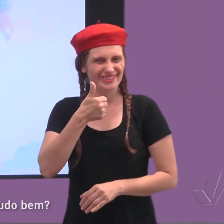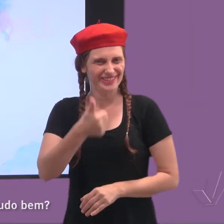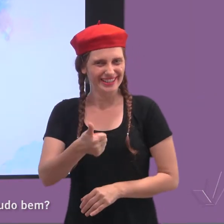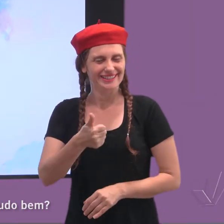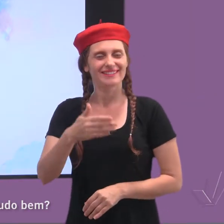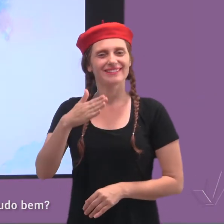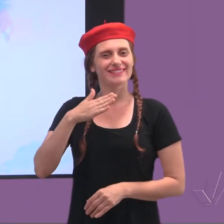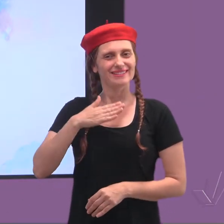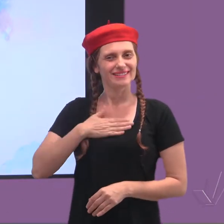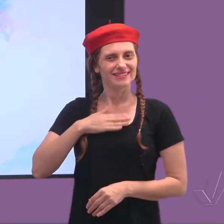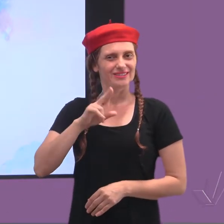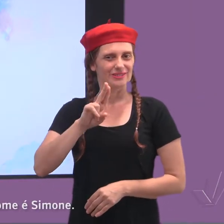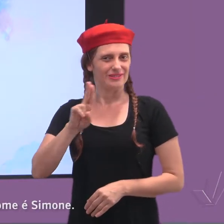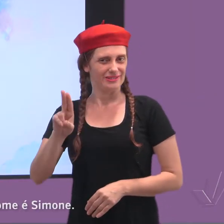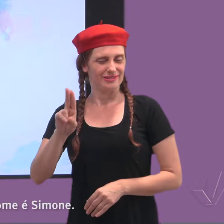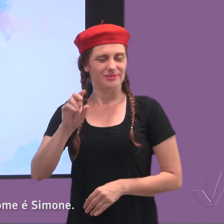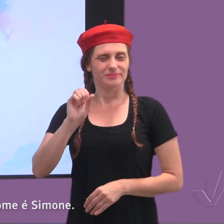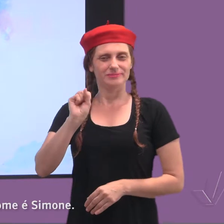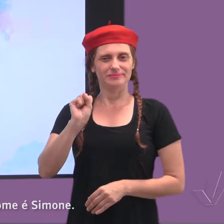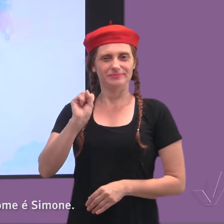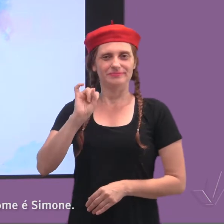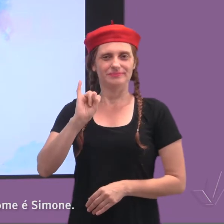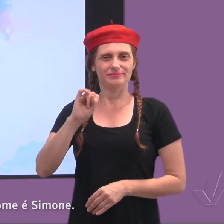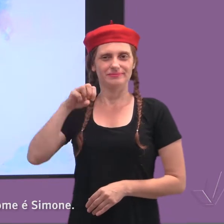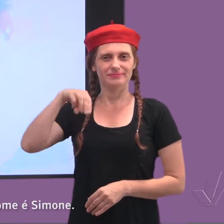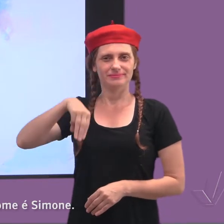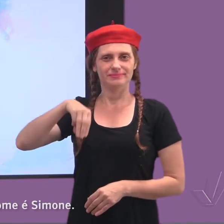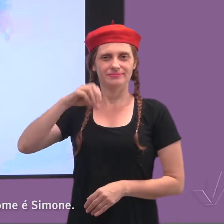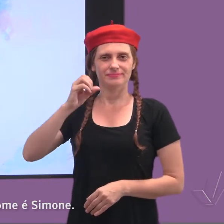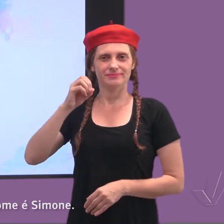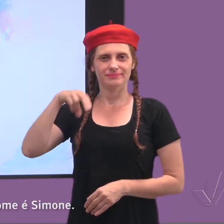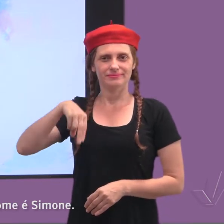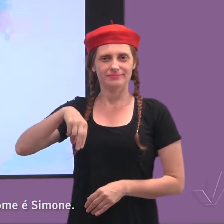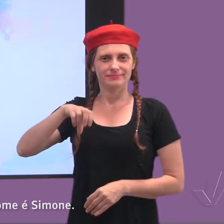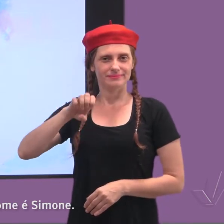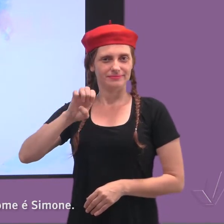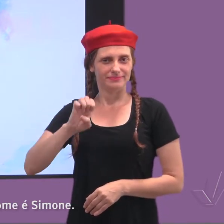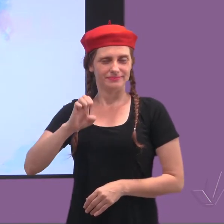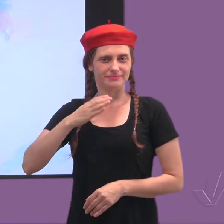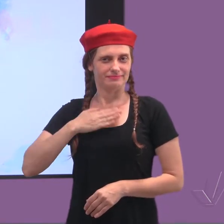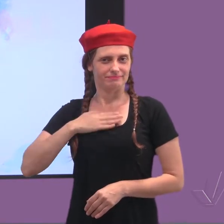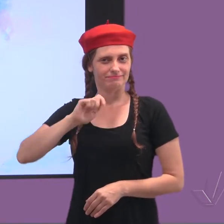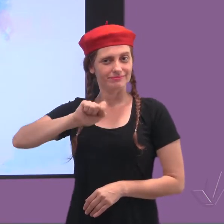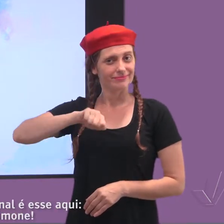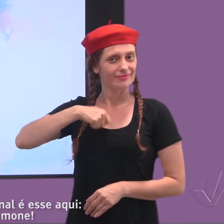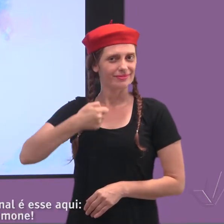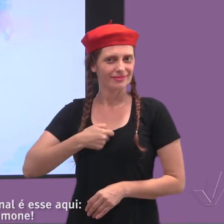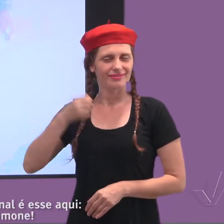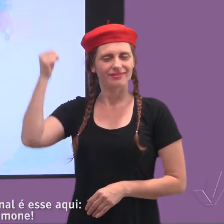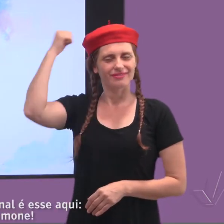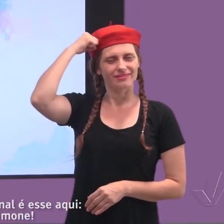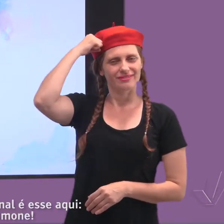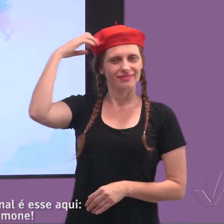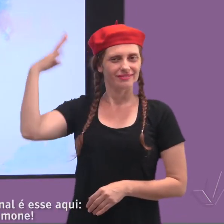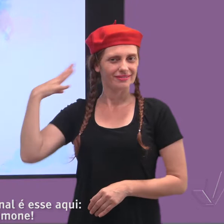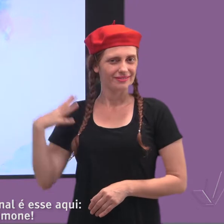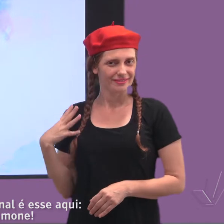tudo bem? O meu nome é Simone. E o meu sinal é esse aqui,